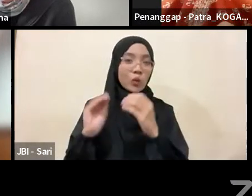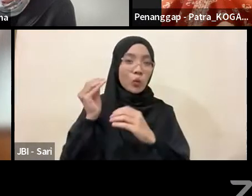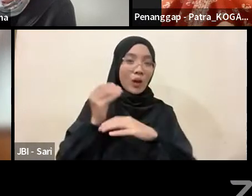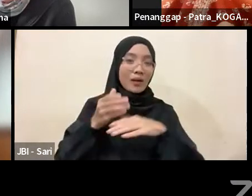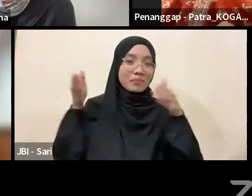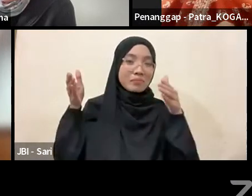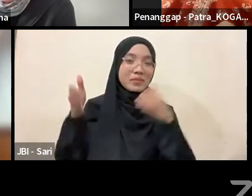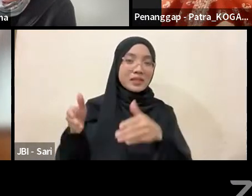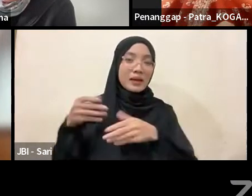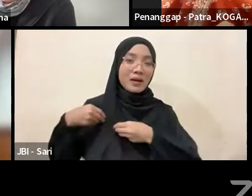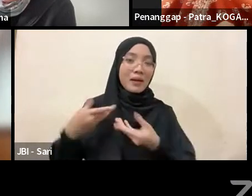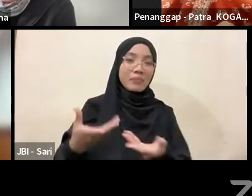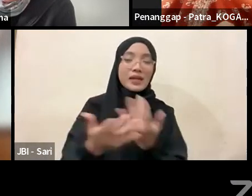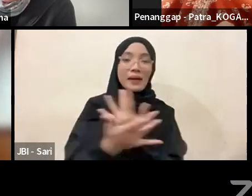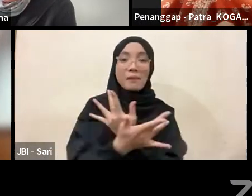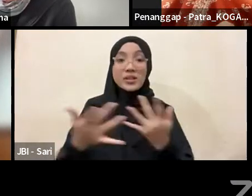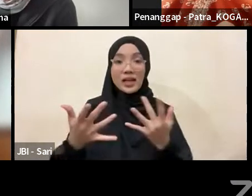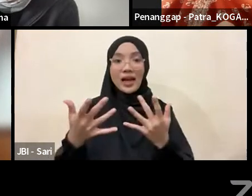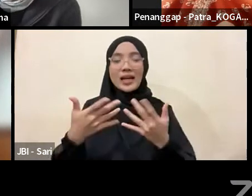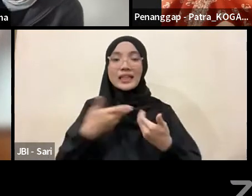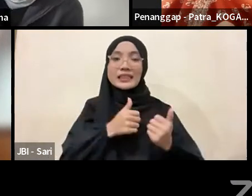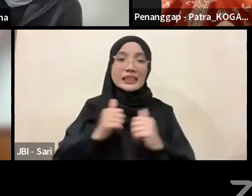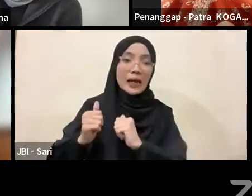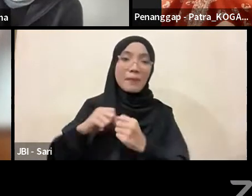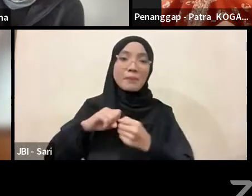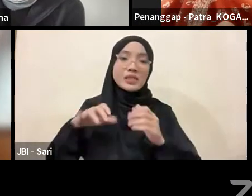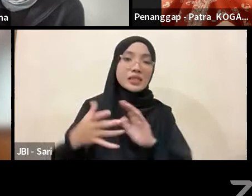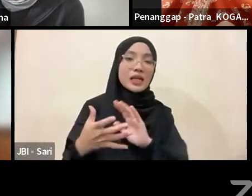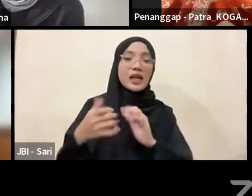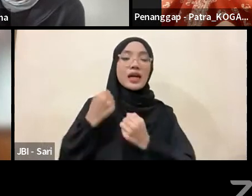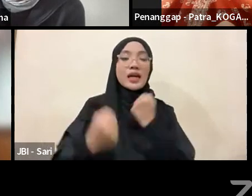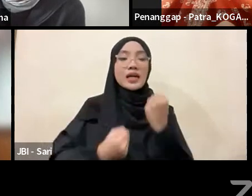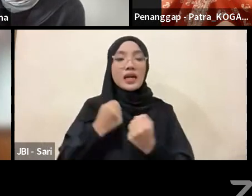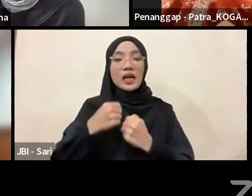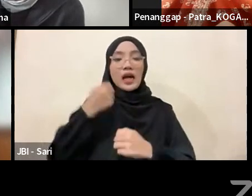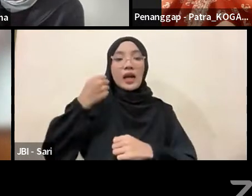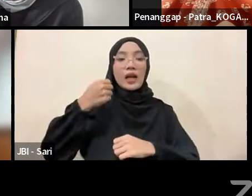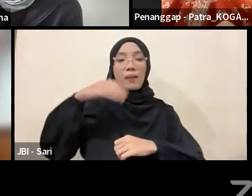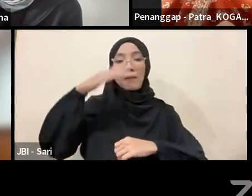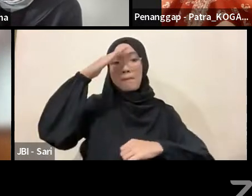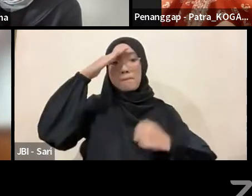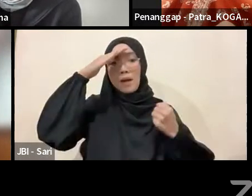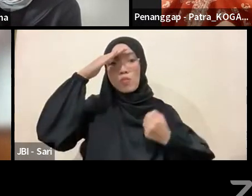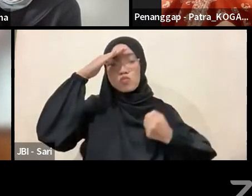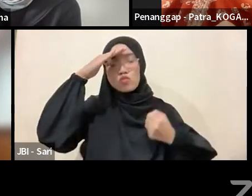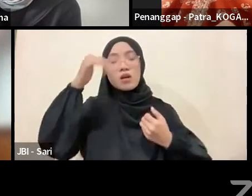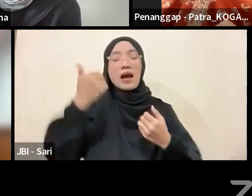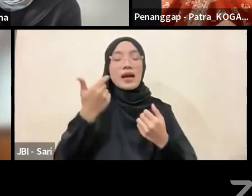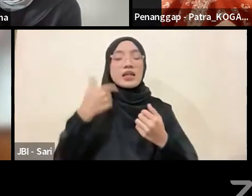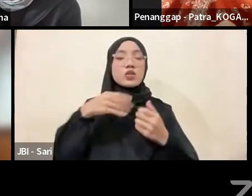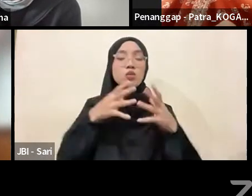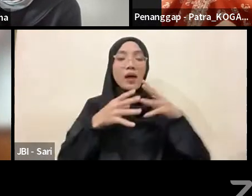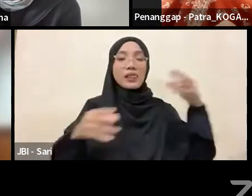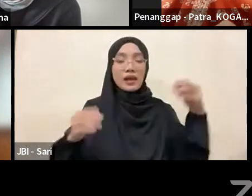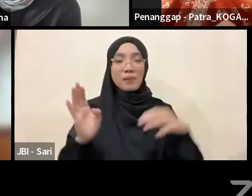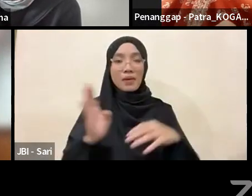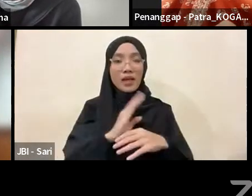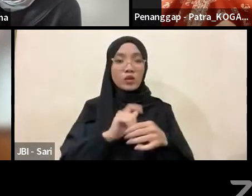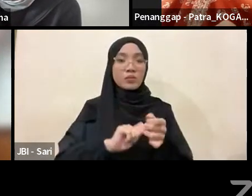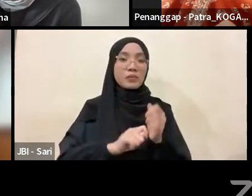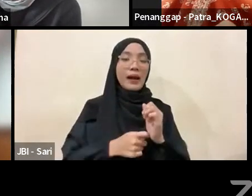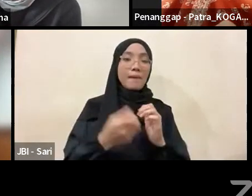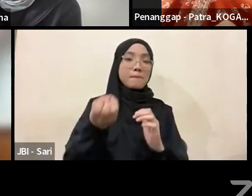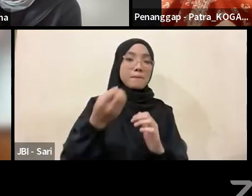Bidang Pengabdian Masyarakat, dan Siaga Bencana, Kewarda 3, Gerakan Pramuka di Sumatera Barat. Itu adalah penanggap kita yang